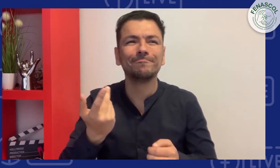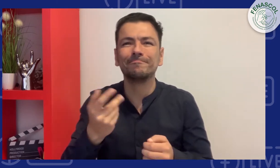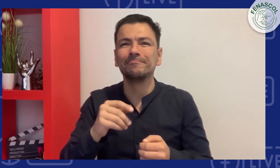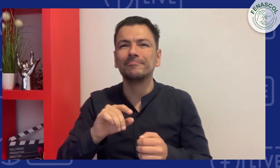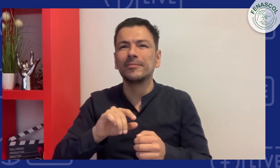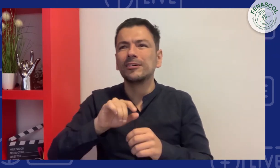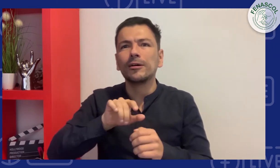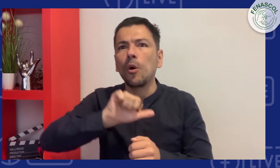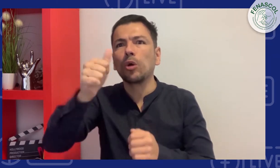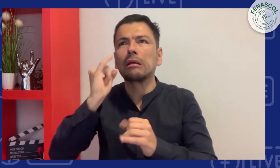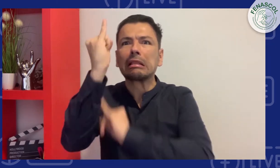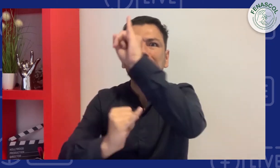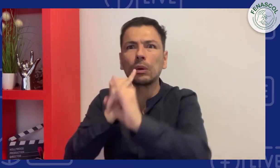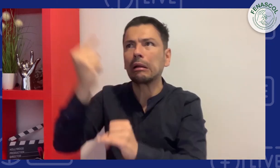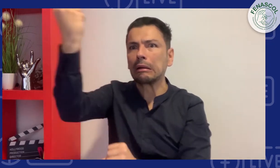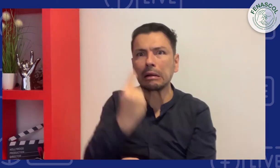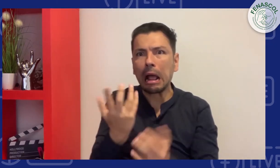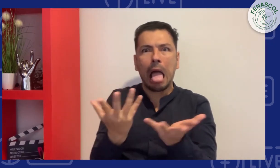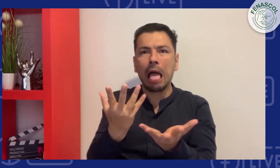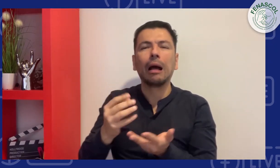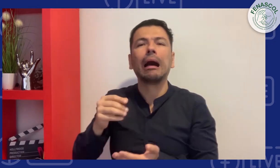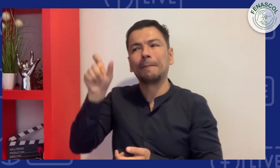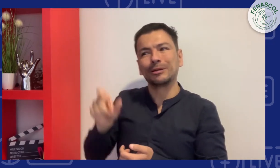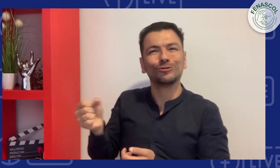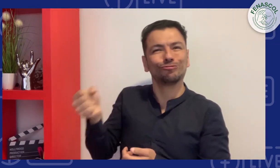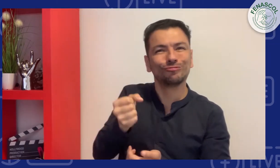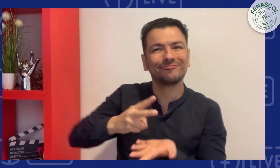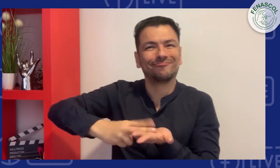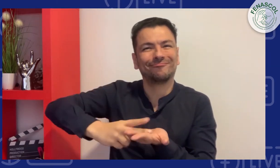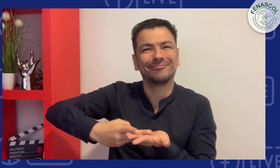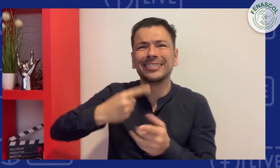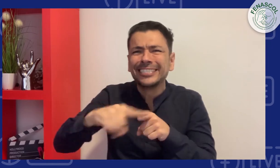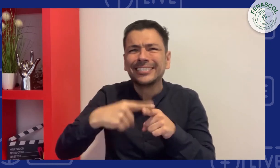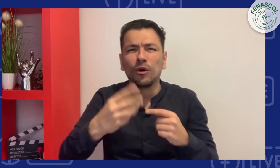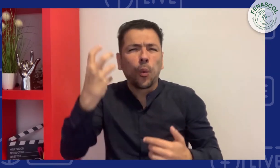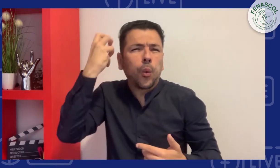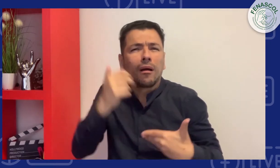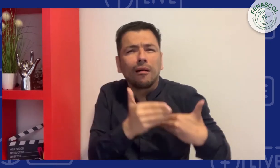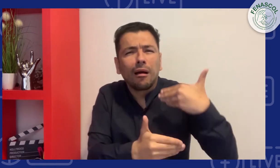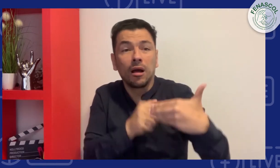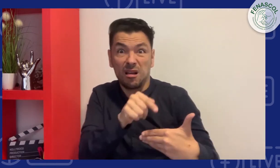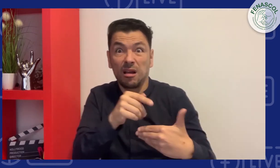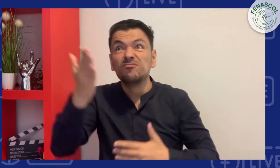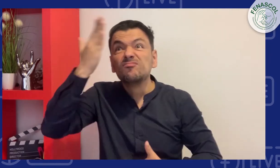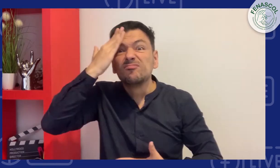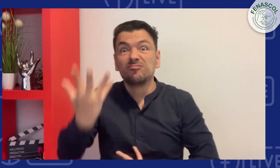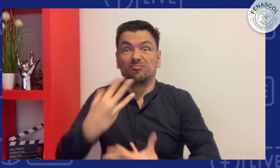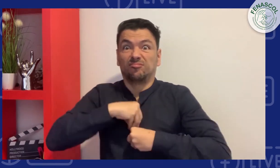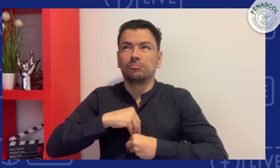contextos religiosos, en eventos internacionales en los cuales se empezó a hacer uso de este servicio.